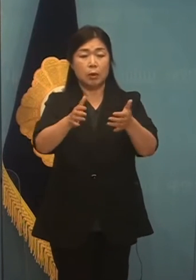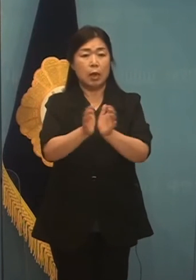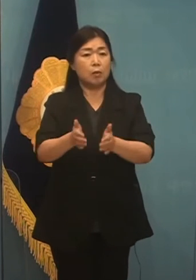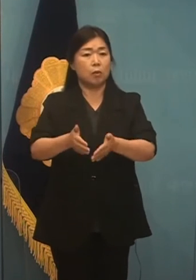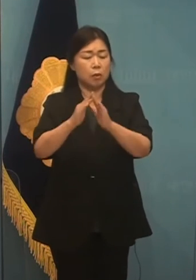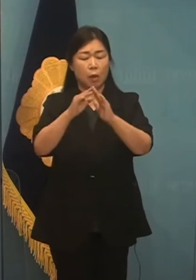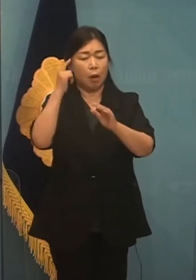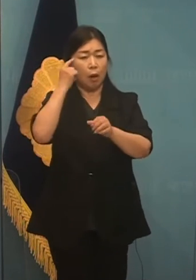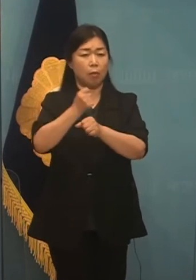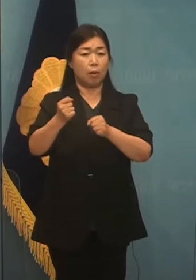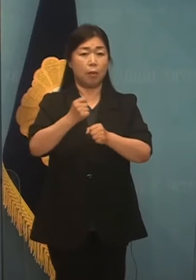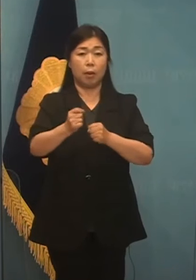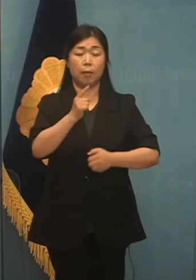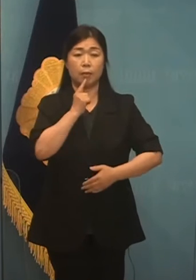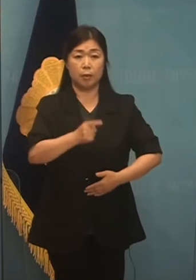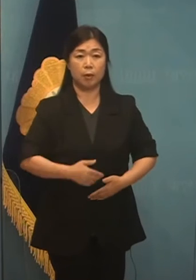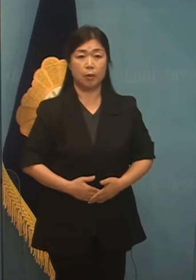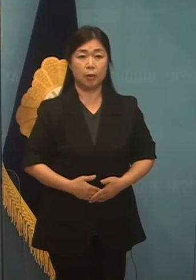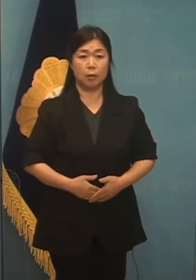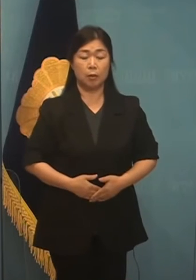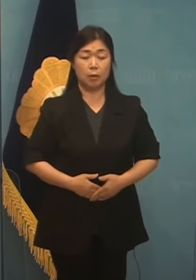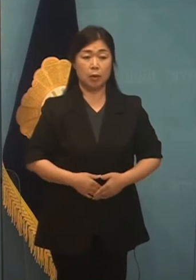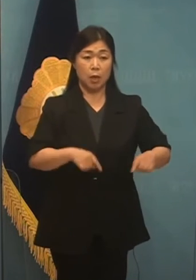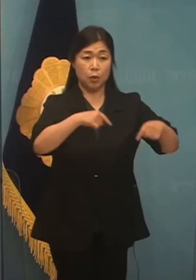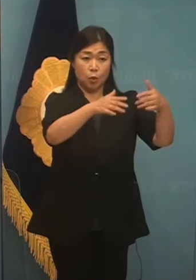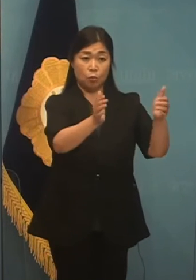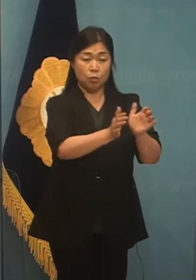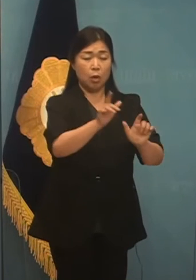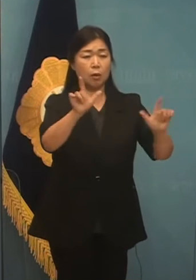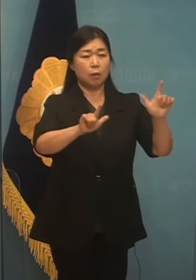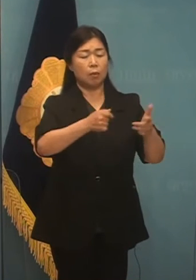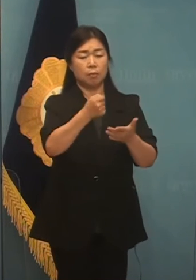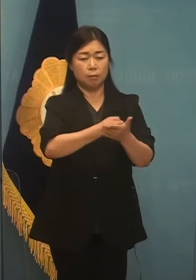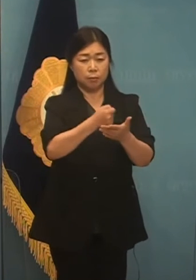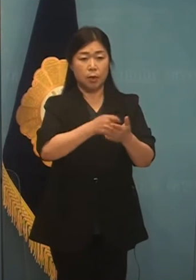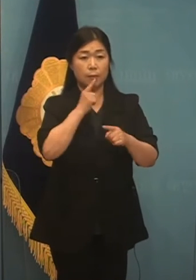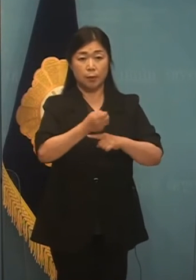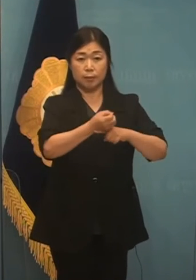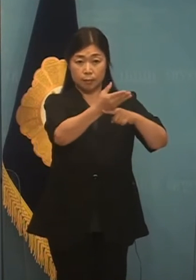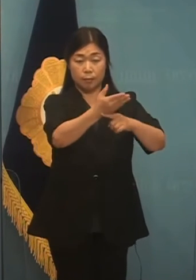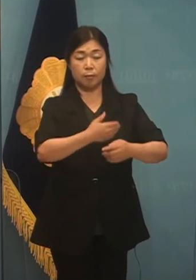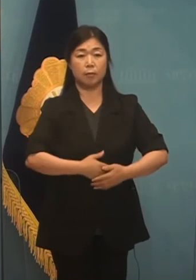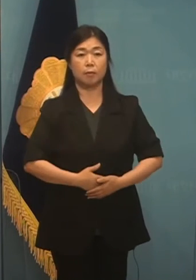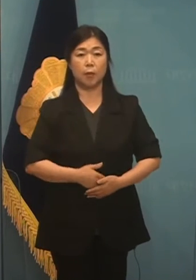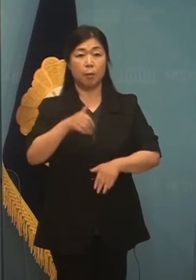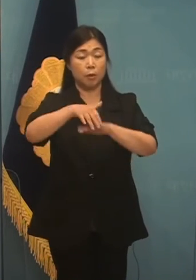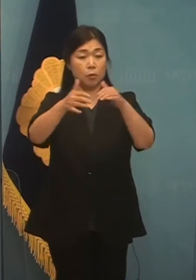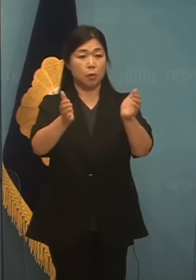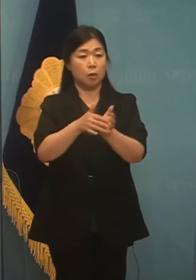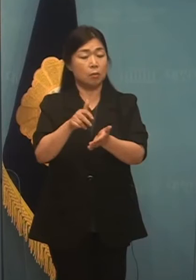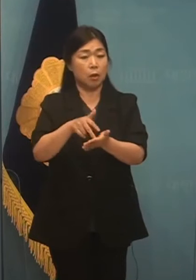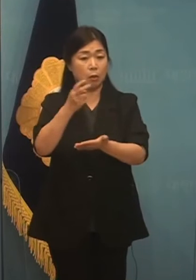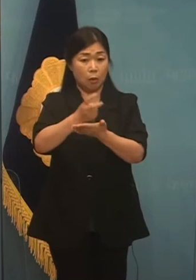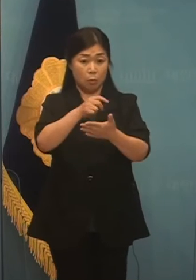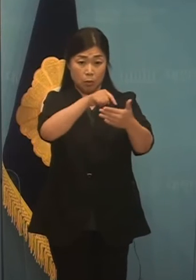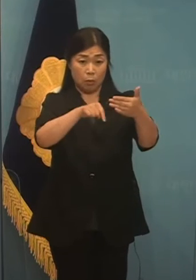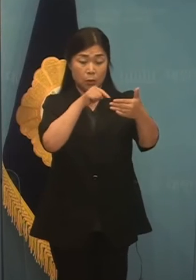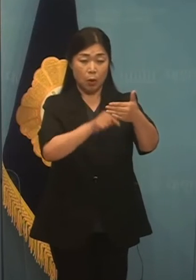표명했습니다. 당 지도부의 태도에 유감을 표합니다. 민주당은 당규상